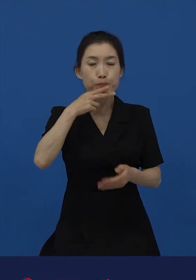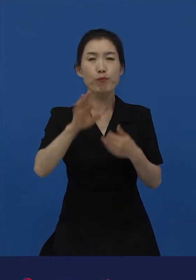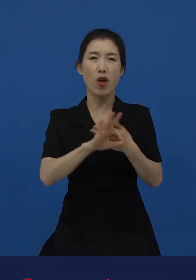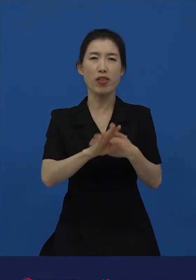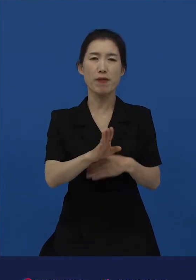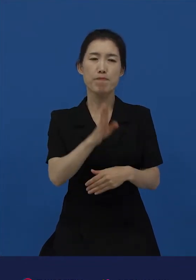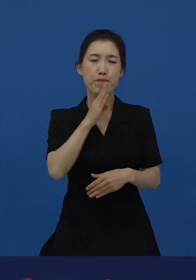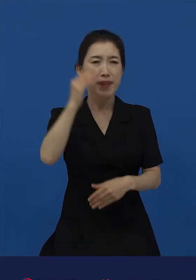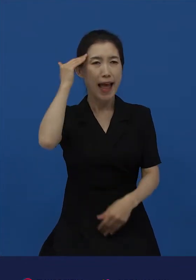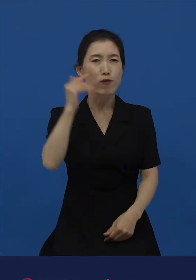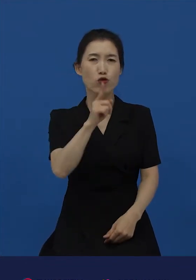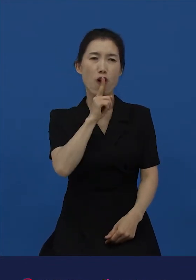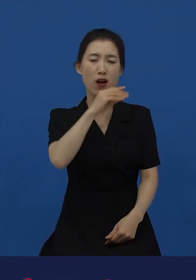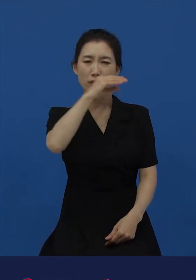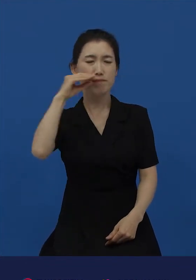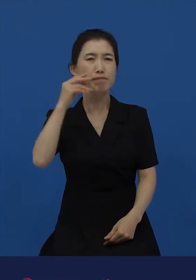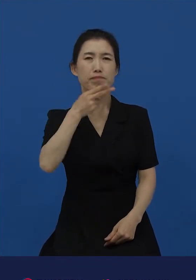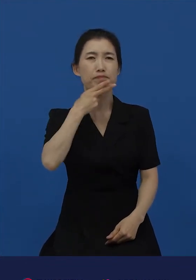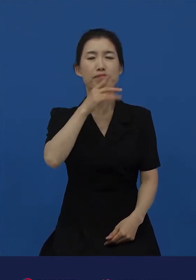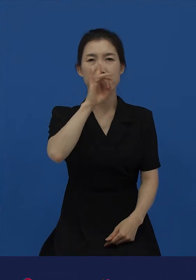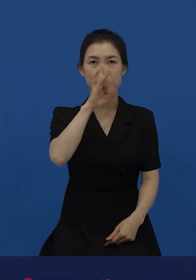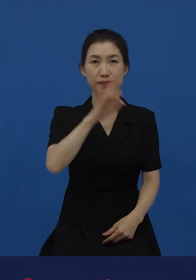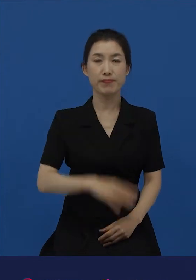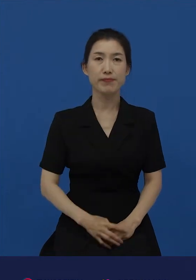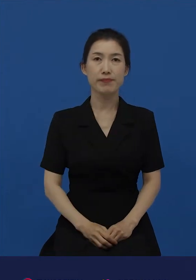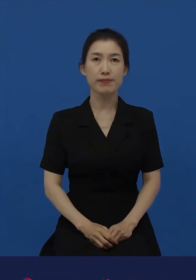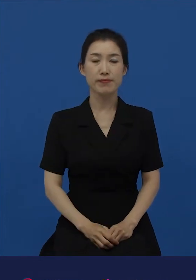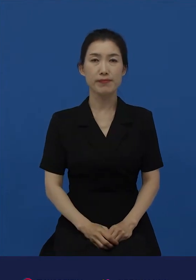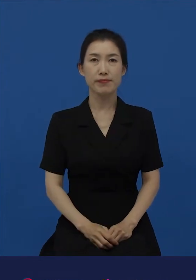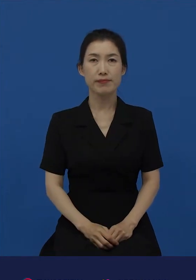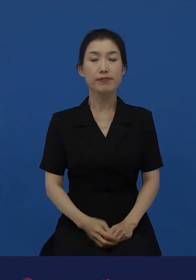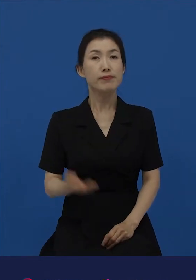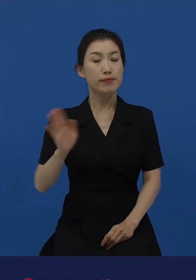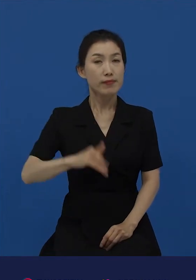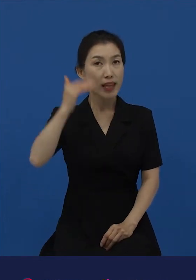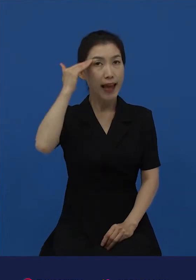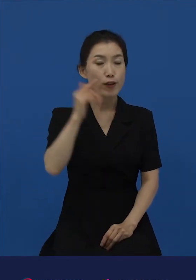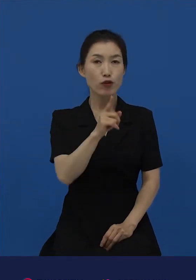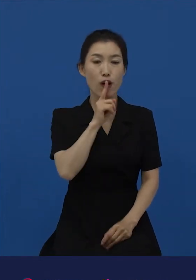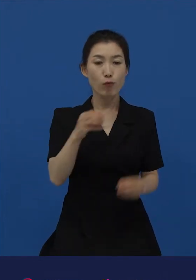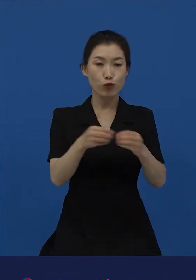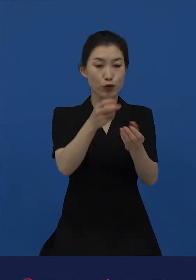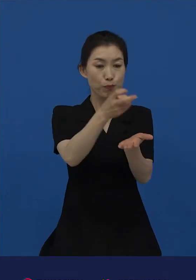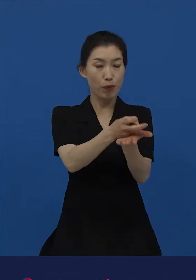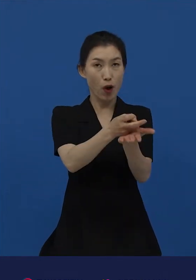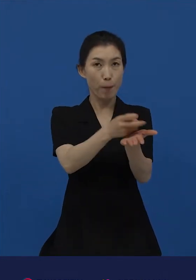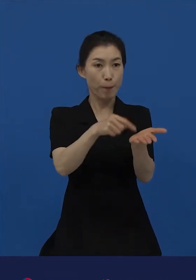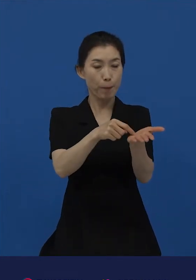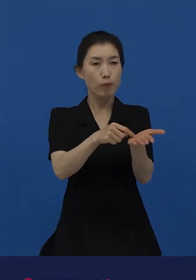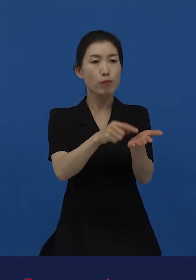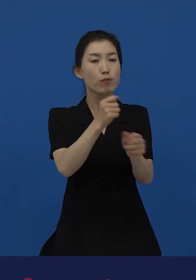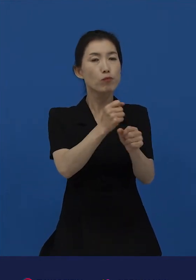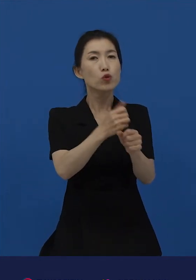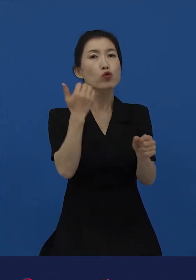올바른 한국어가 될 수 없기 때문이죠. 하지만 한국어 문법은 한국어 사용자들에 의해서